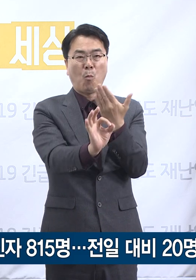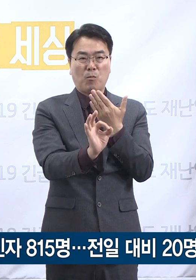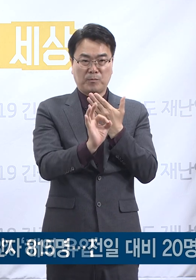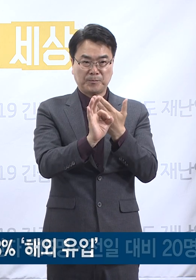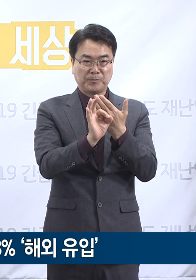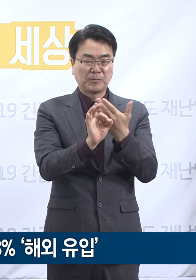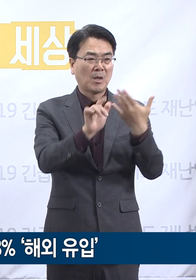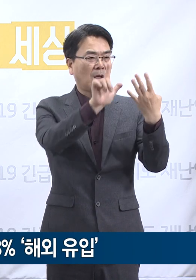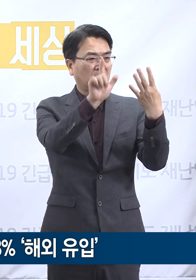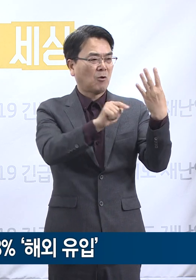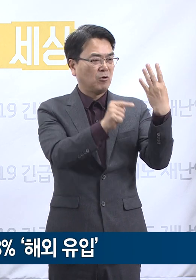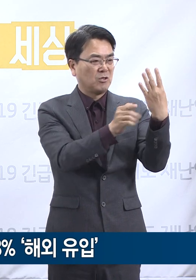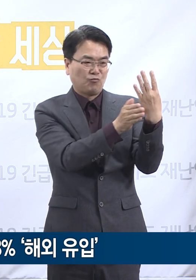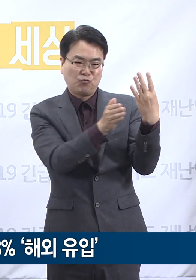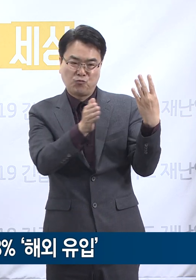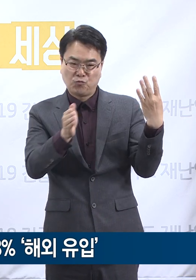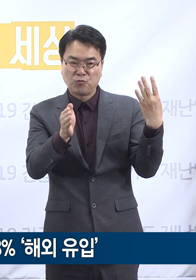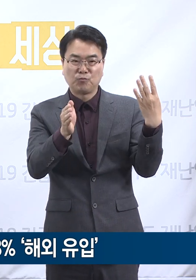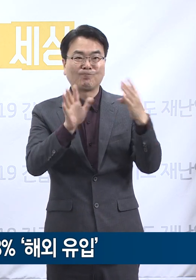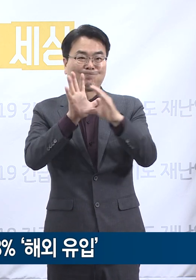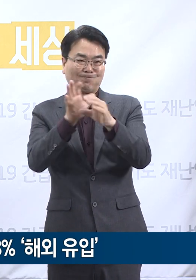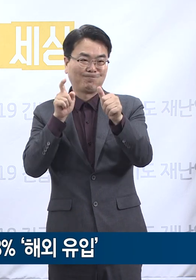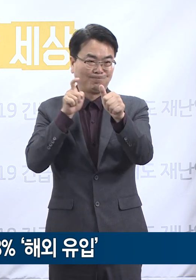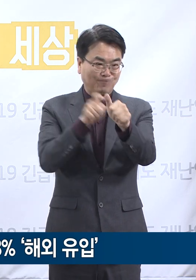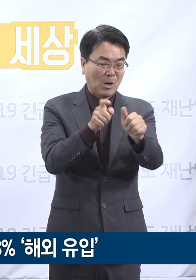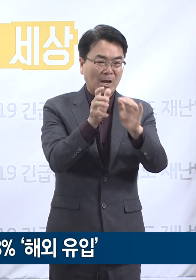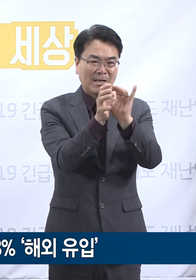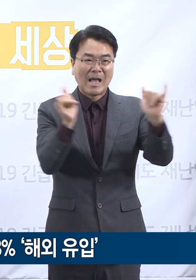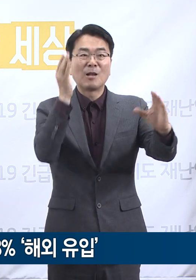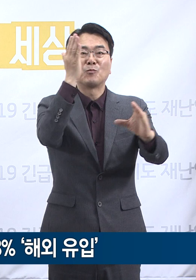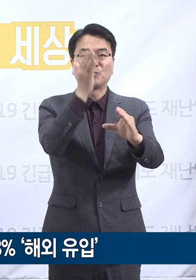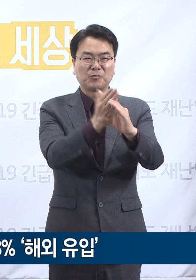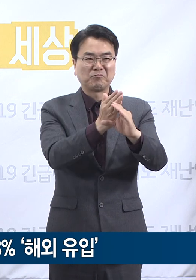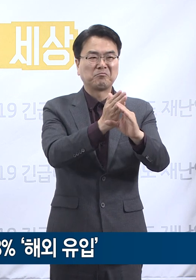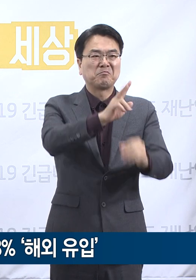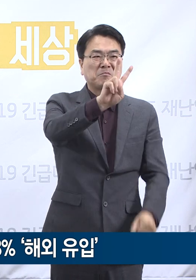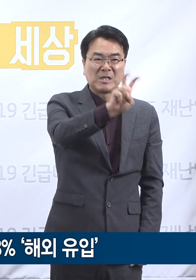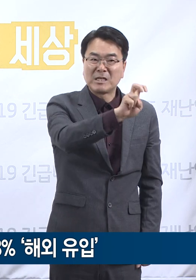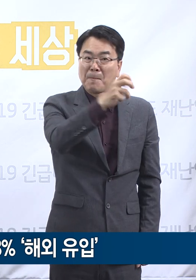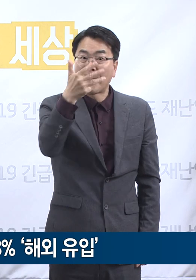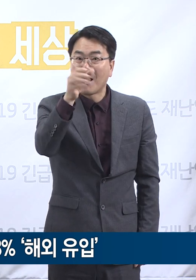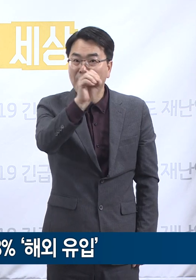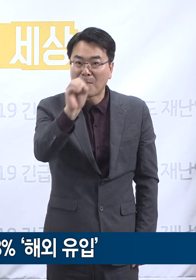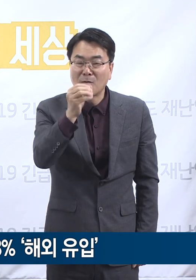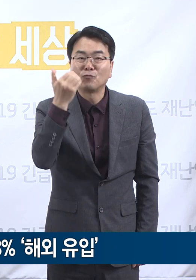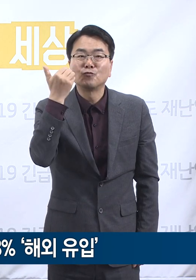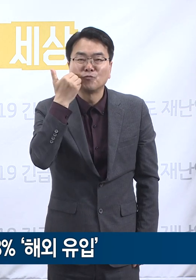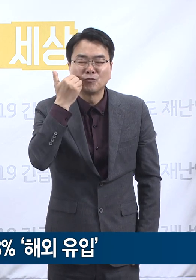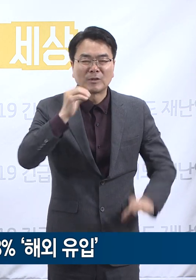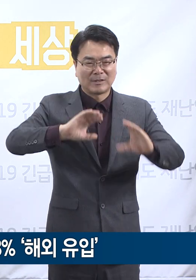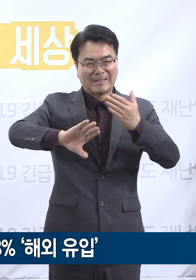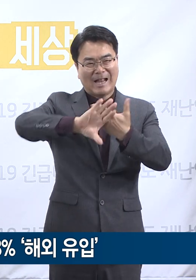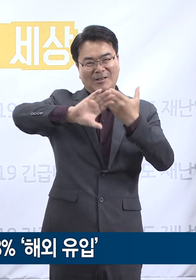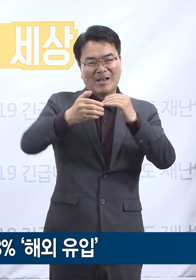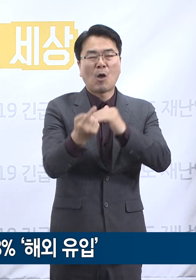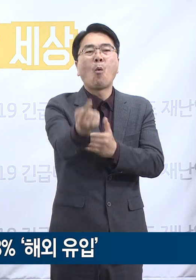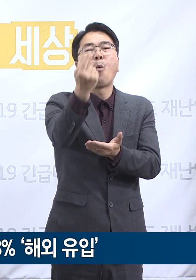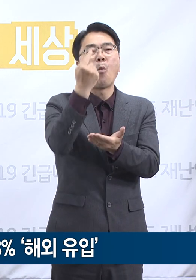4월 1일 이후 발생한 도내 확진자 314명 중 28%에 해당하는 88명이 해외 입국자입니다.